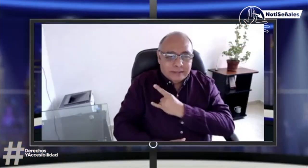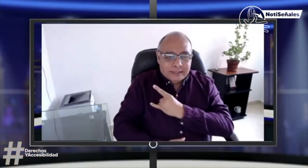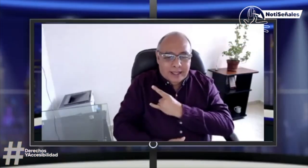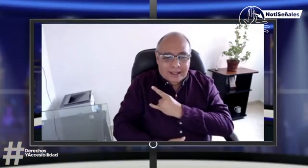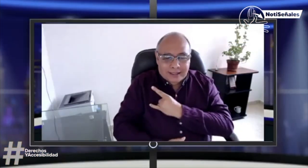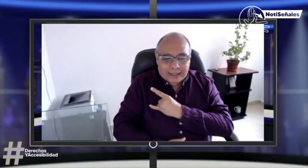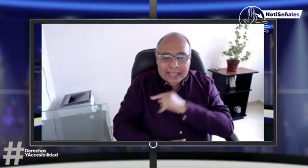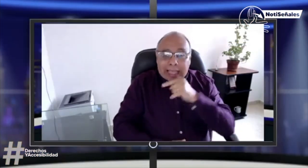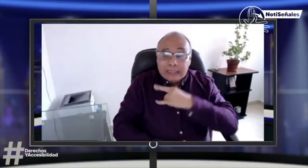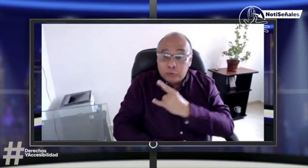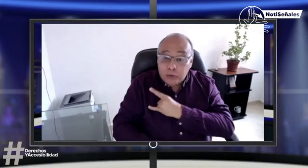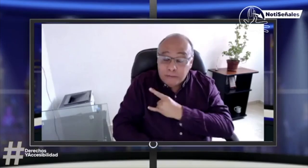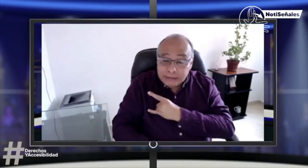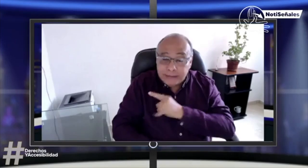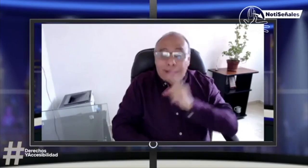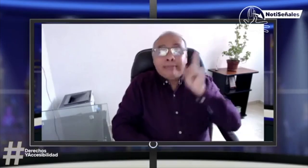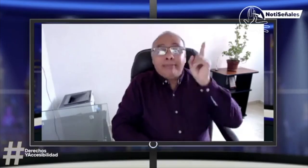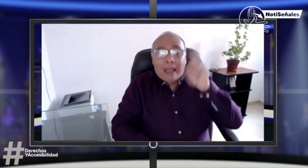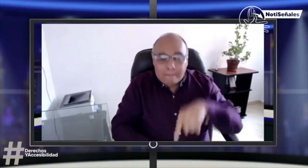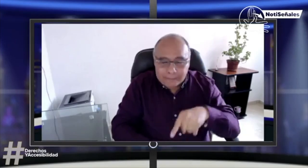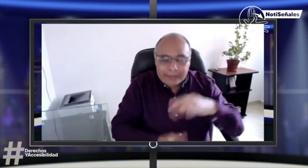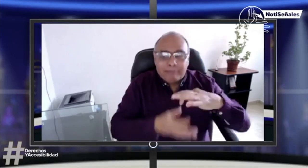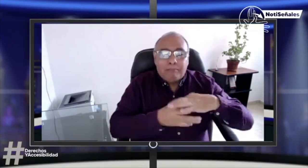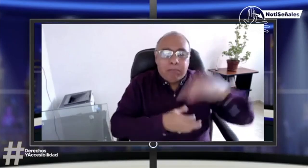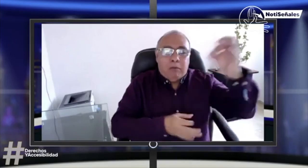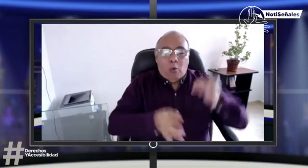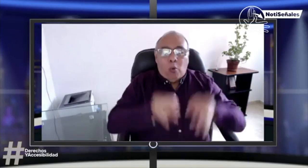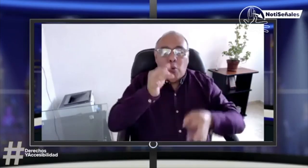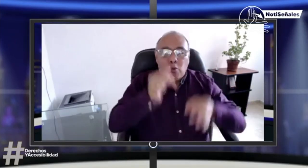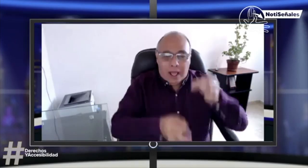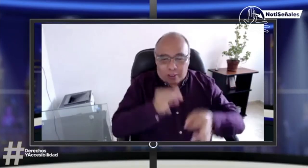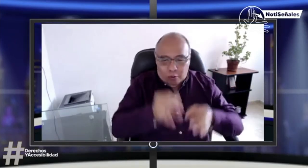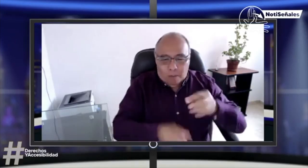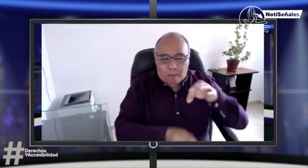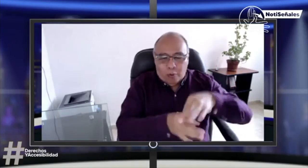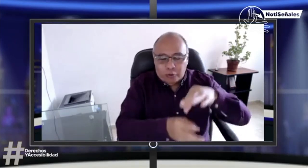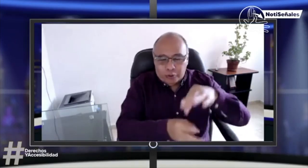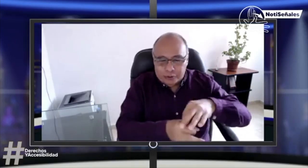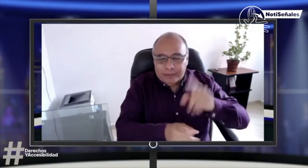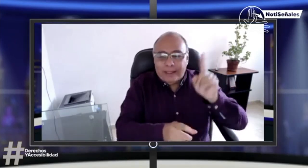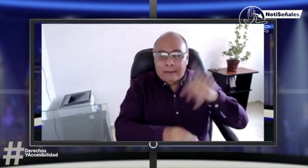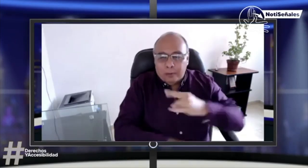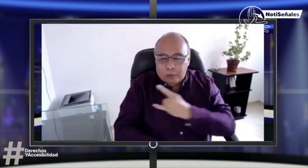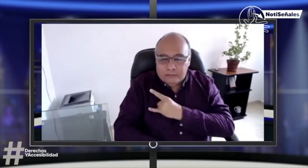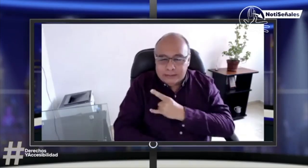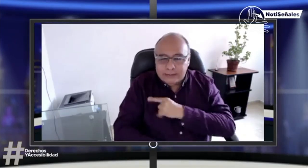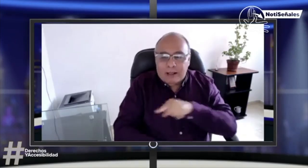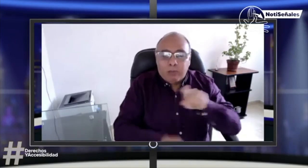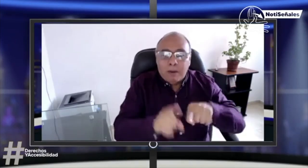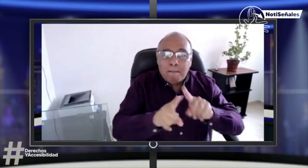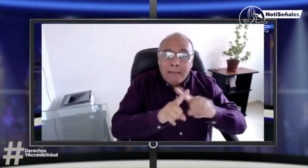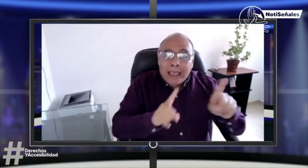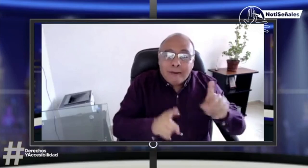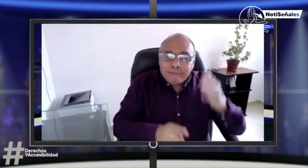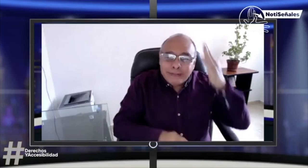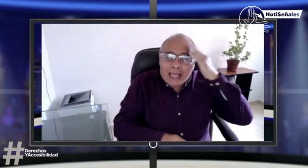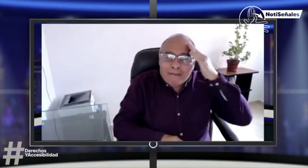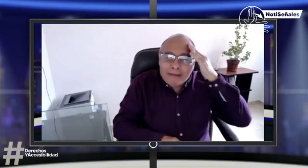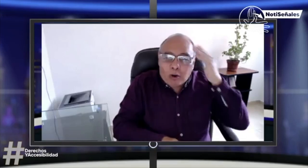yo fui un estudiante de universidad y me escogieron como jurado de votación. siendo